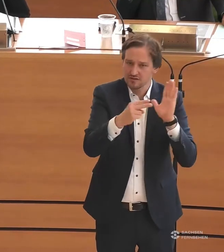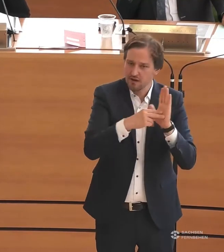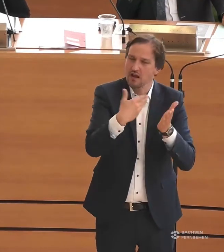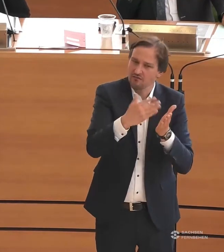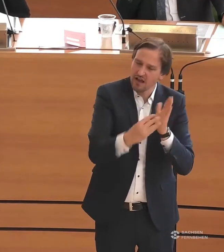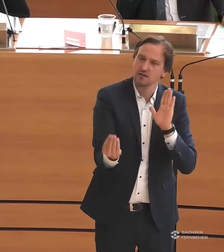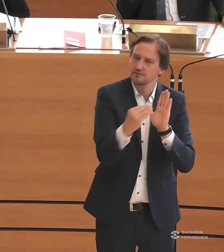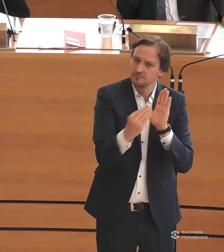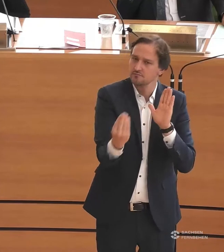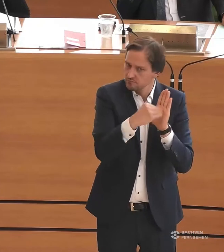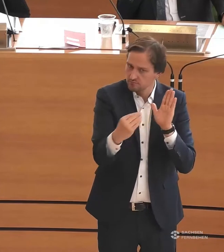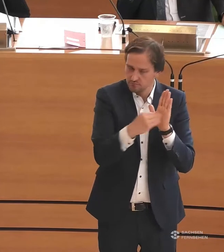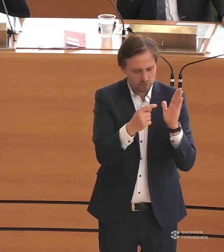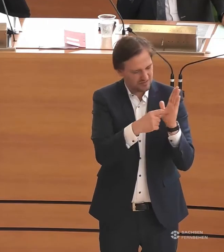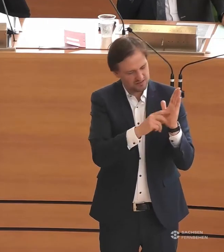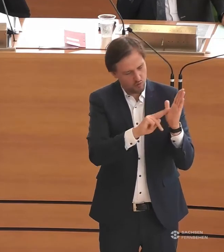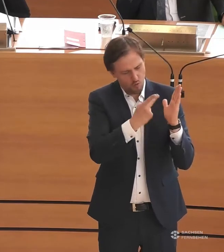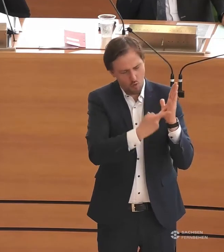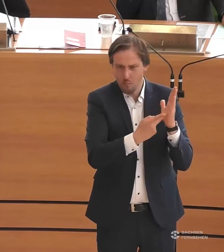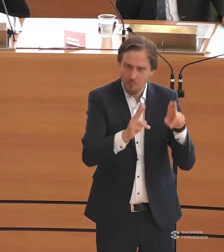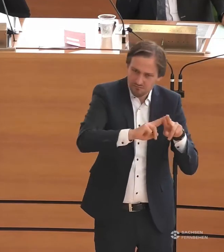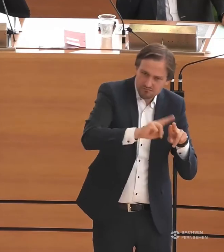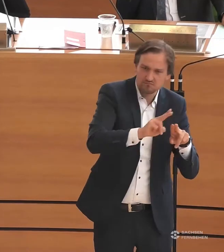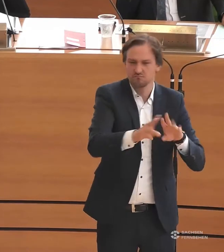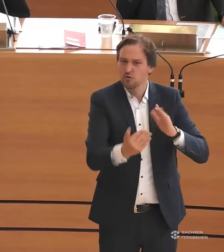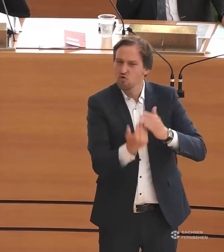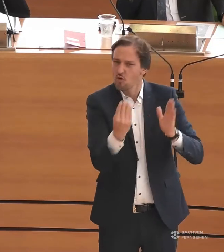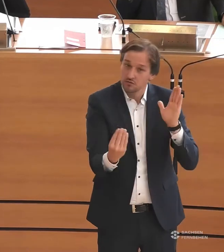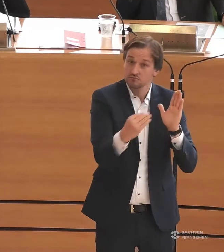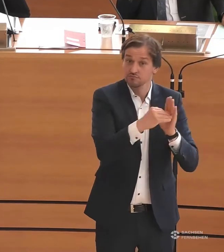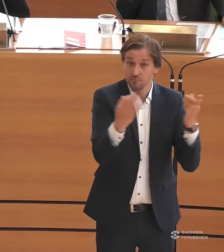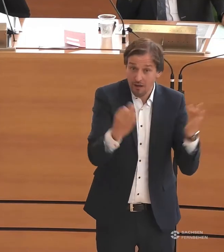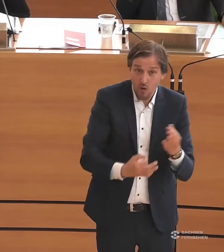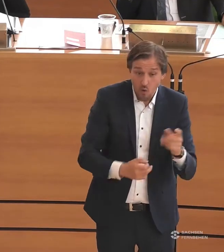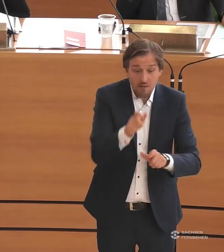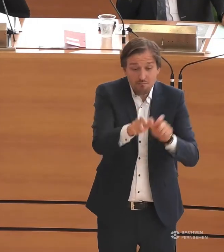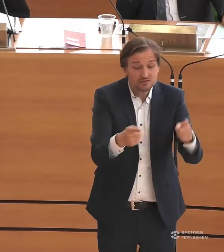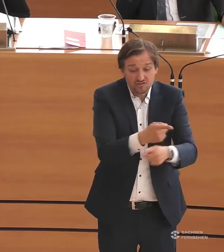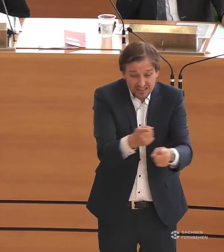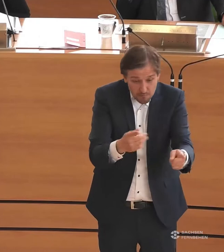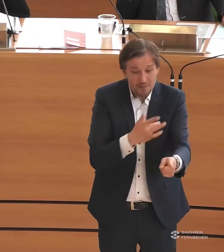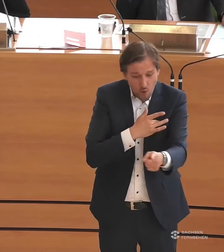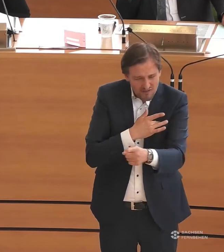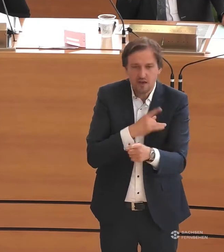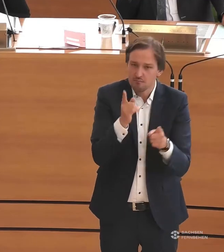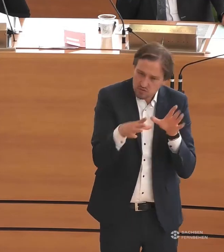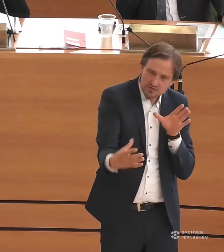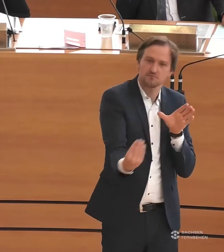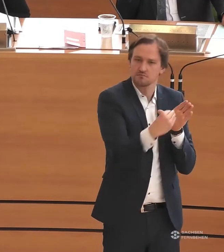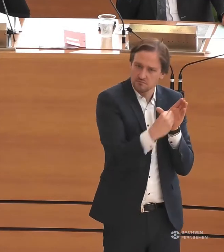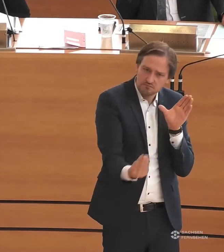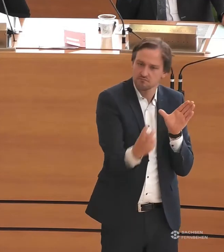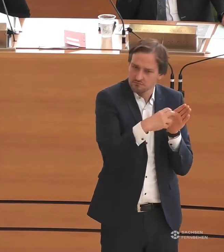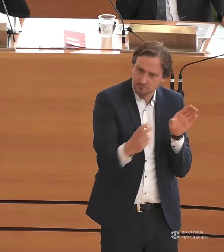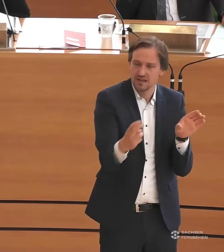auch die Punkte, die hier vielleicht geändert, verbessert, erneuert werden müssen, dass da auch die Menschen, die es betrifft, mit einbezogen werden. Und genau deshalb bin ich